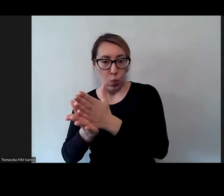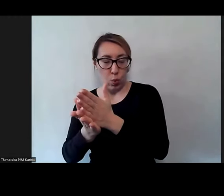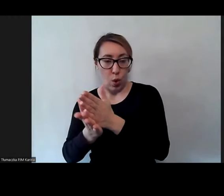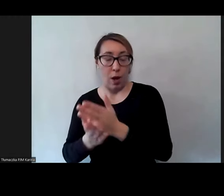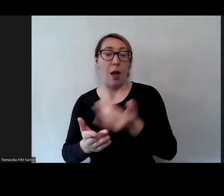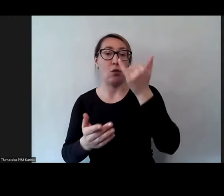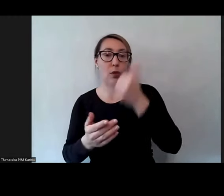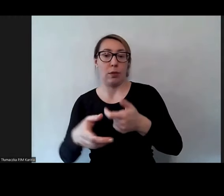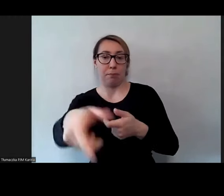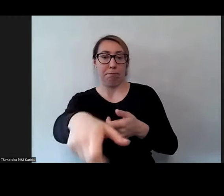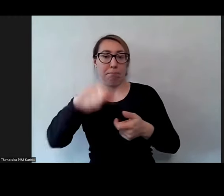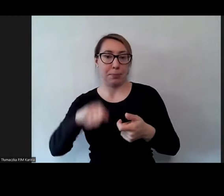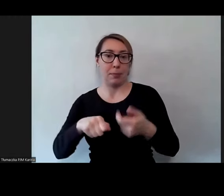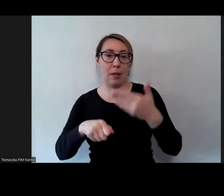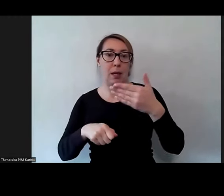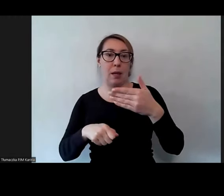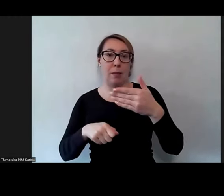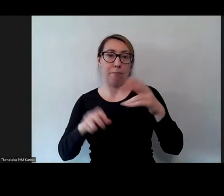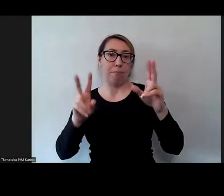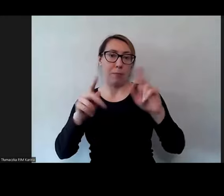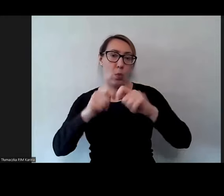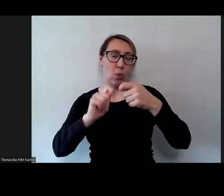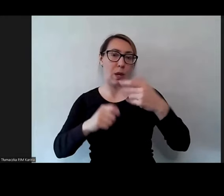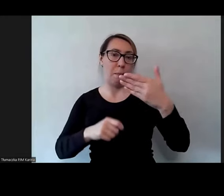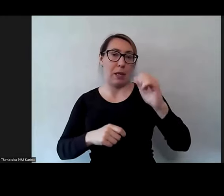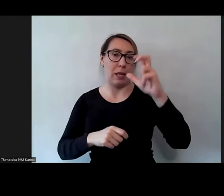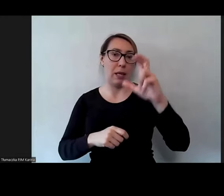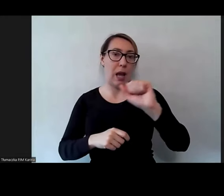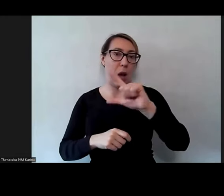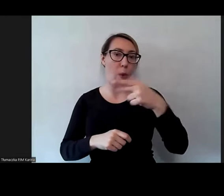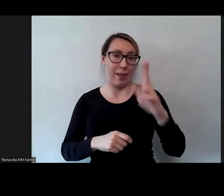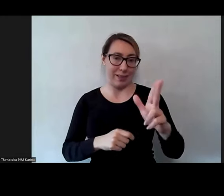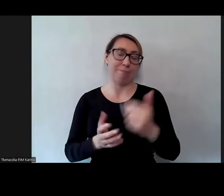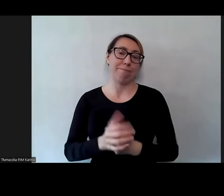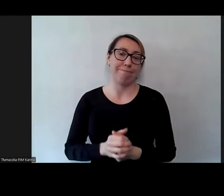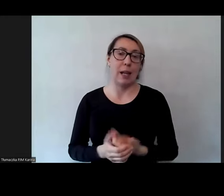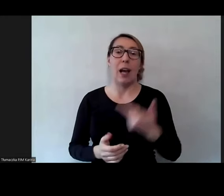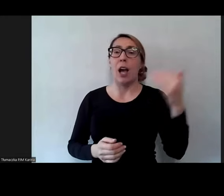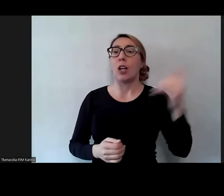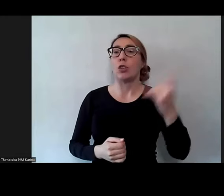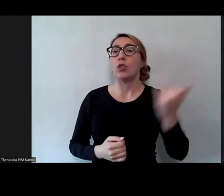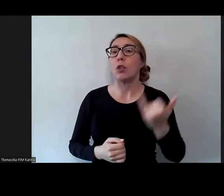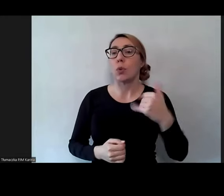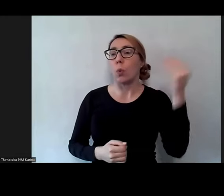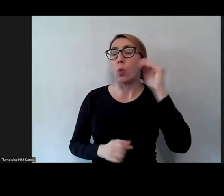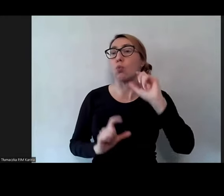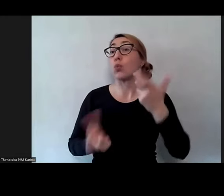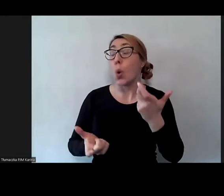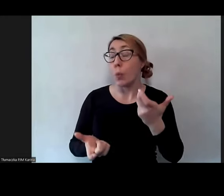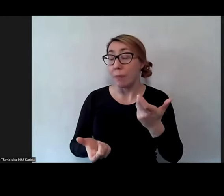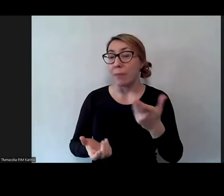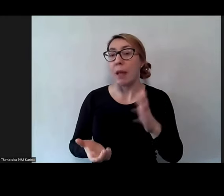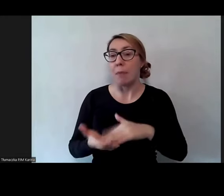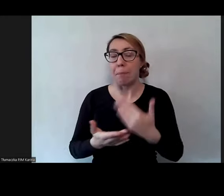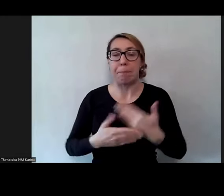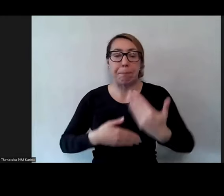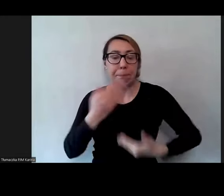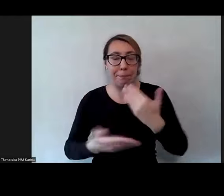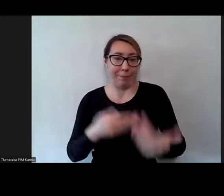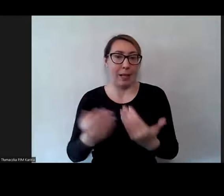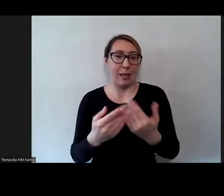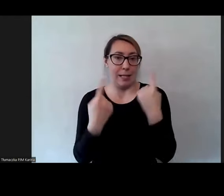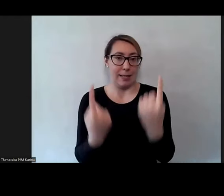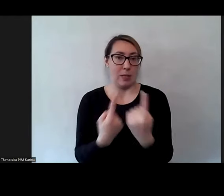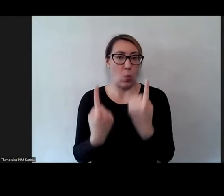dziecko dostaje Michałka. Czyli co się dziecko nauczyło? Dziecko się nauczyło pewnej konsekwencji postępowań w danej